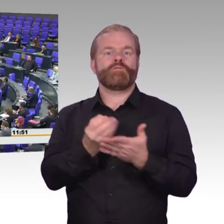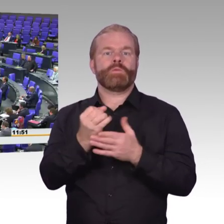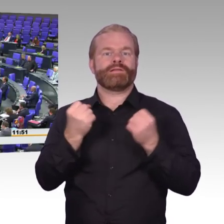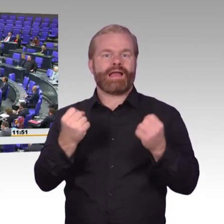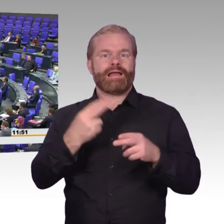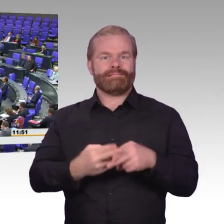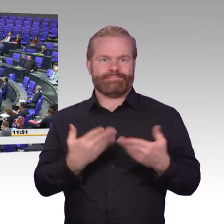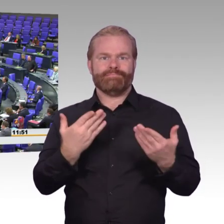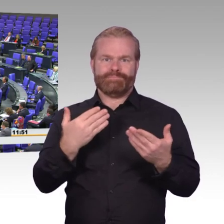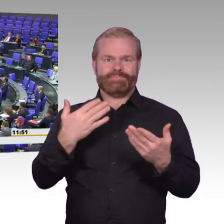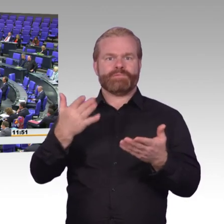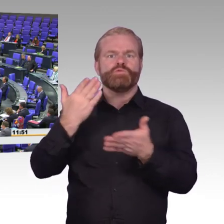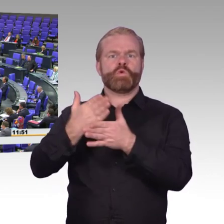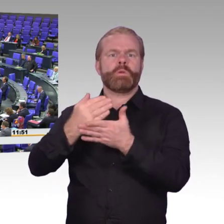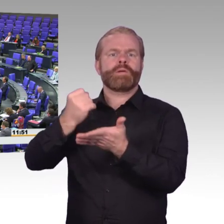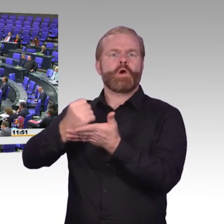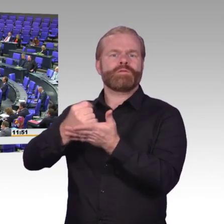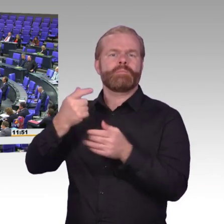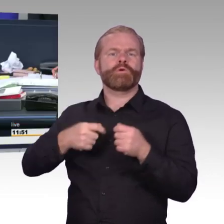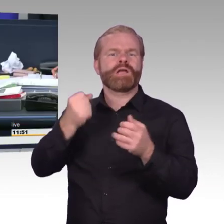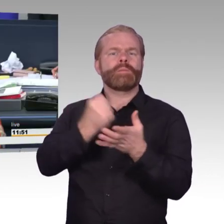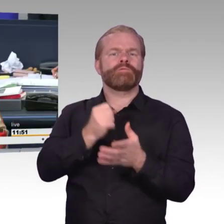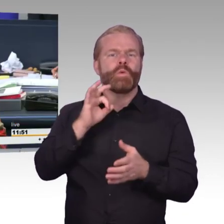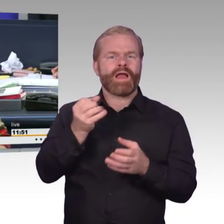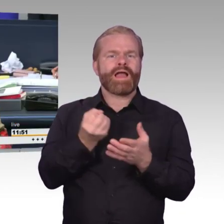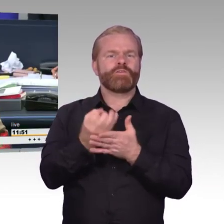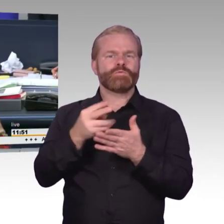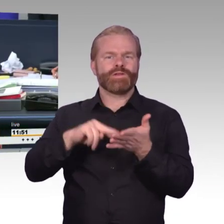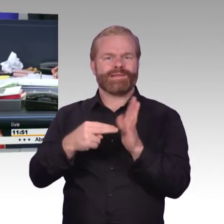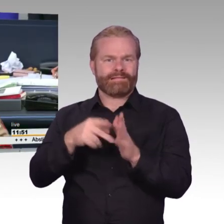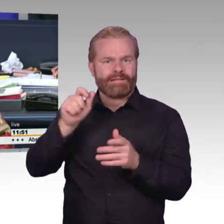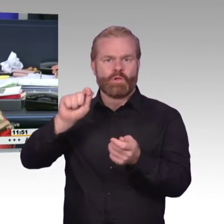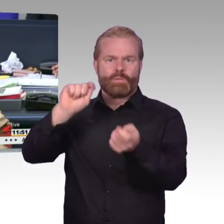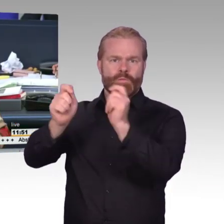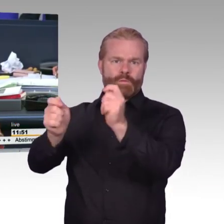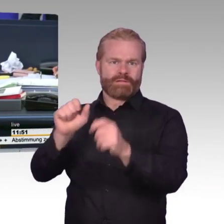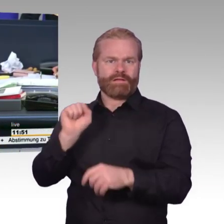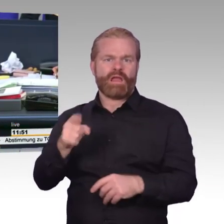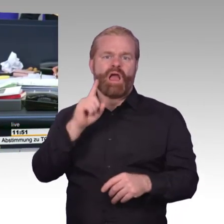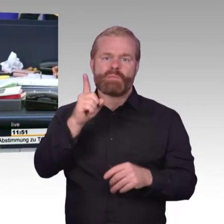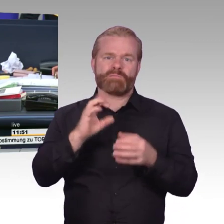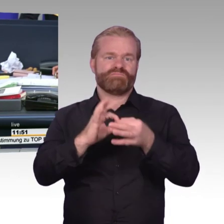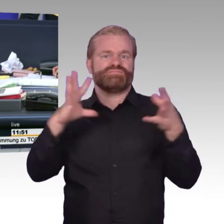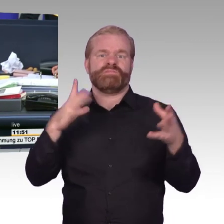Vielen Dank, Nima Mowassat. Nächste Rednerin für die SPD-Fraktion, Saskia Esken.